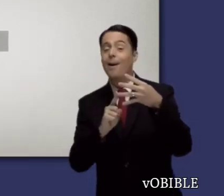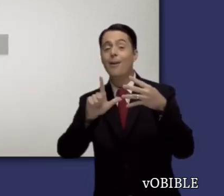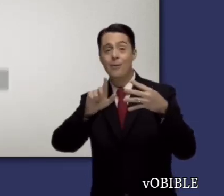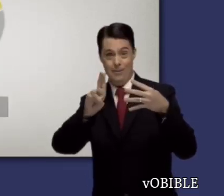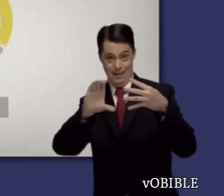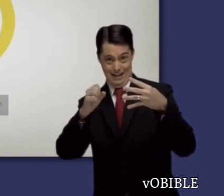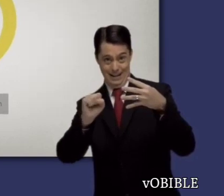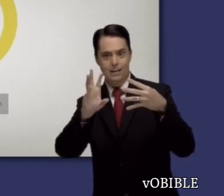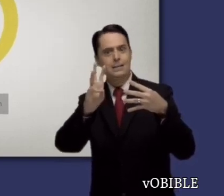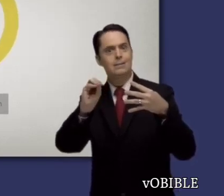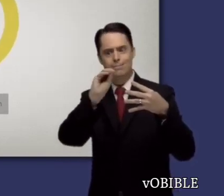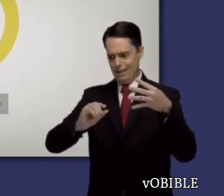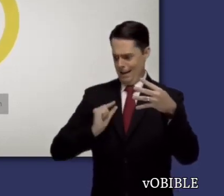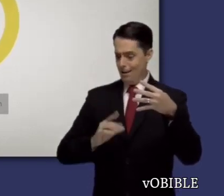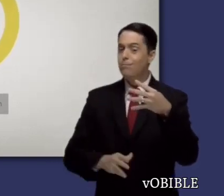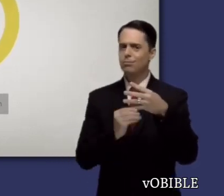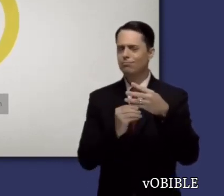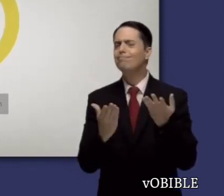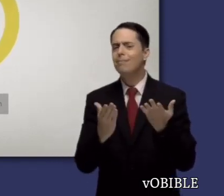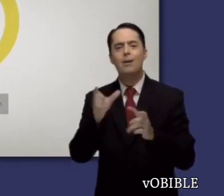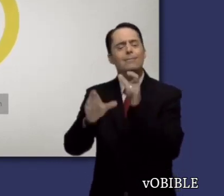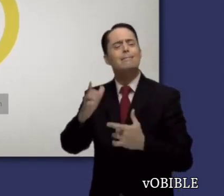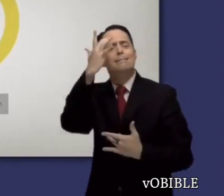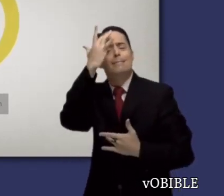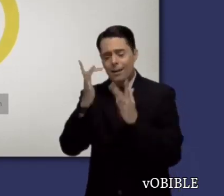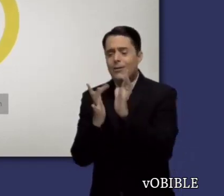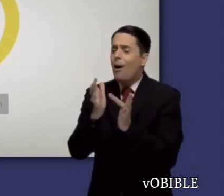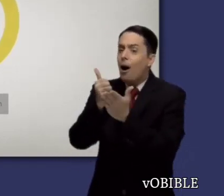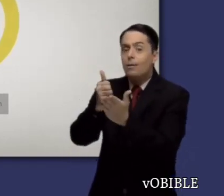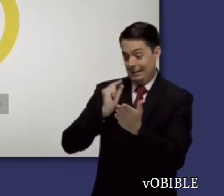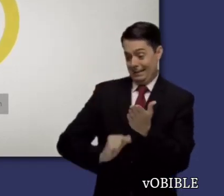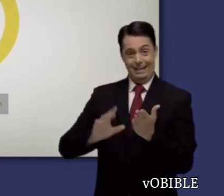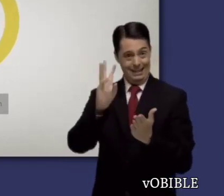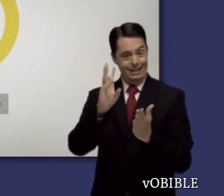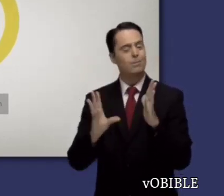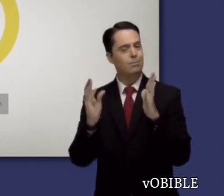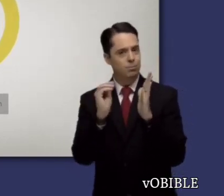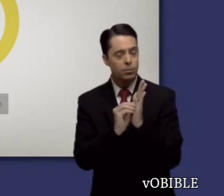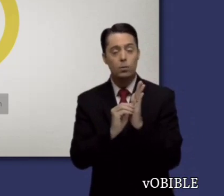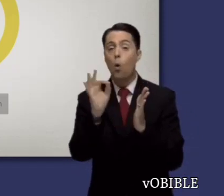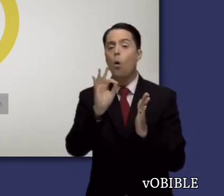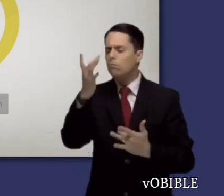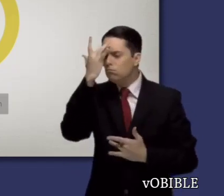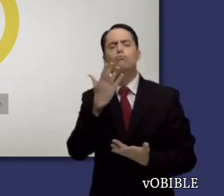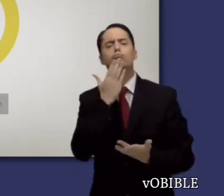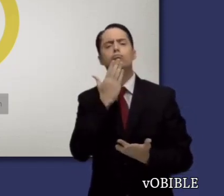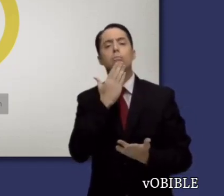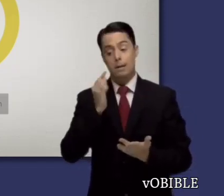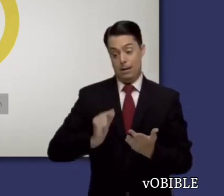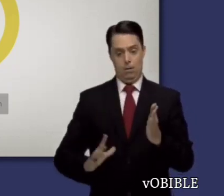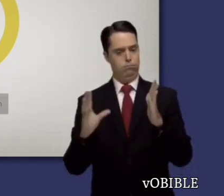un 60% de la información de este evangelio no se menciona en los demás. Por ejemplo, hay al menos seis